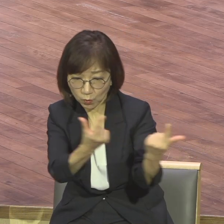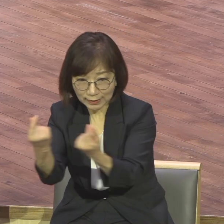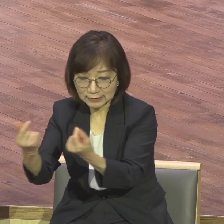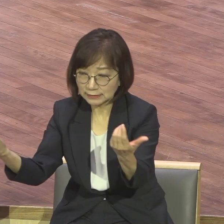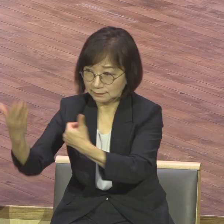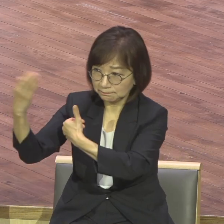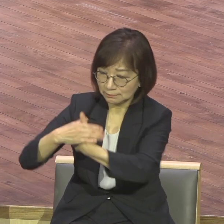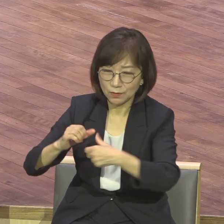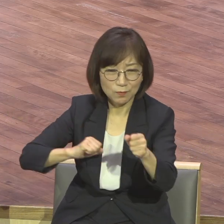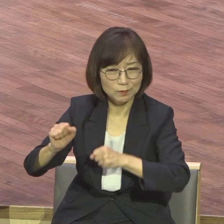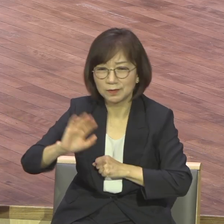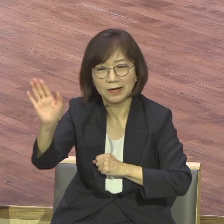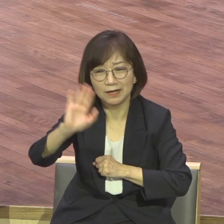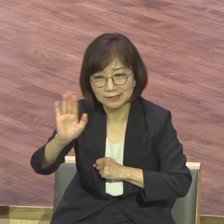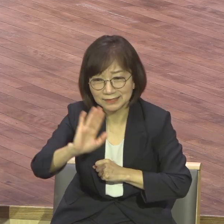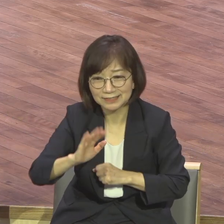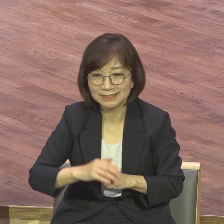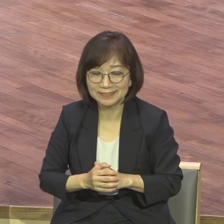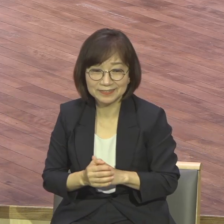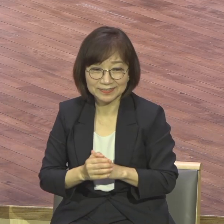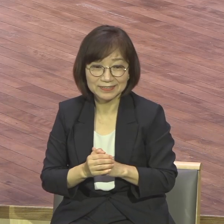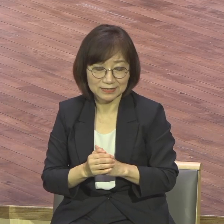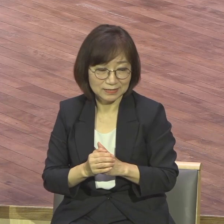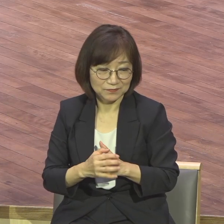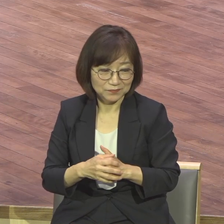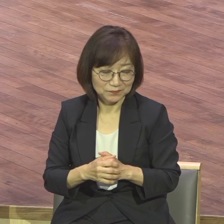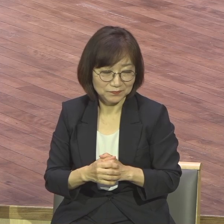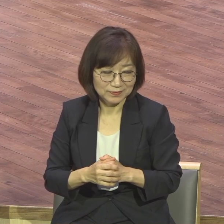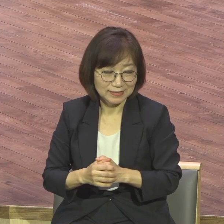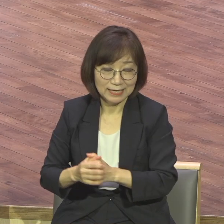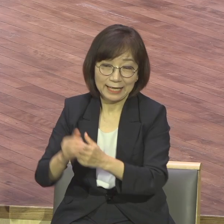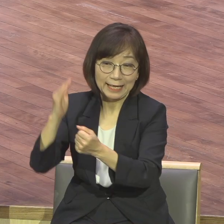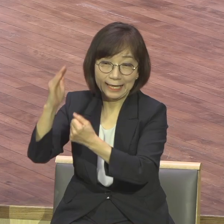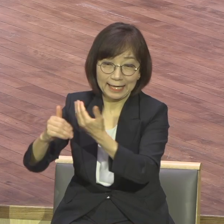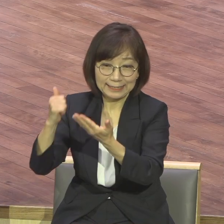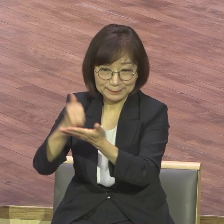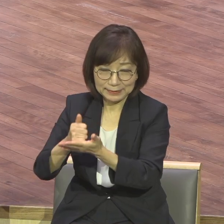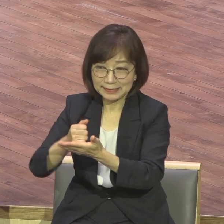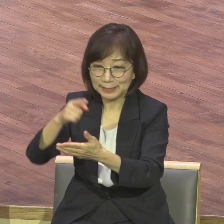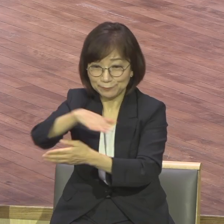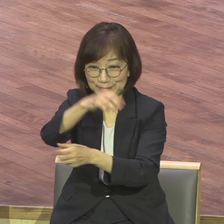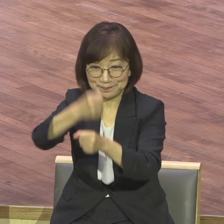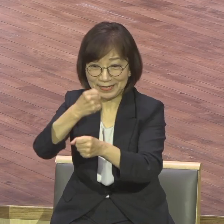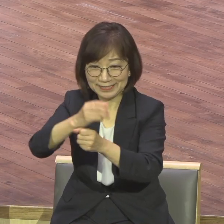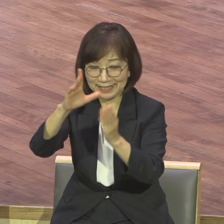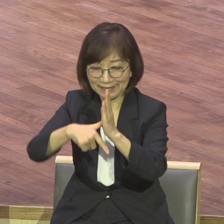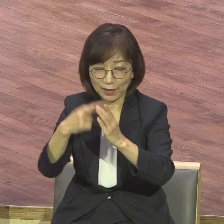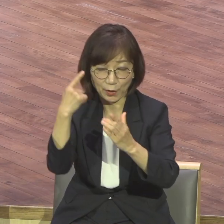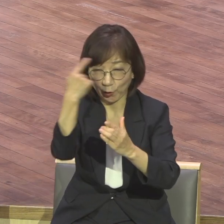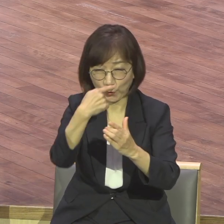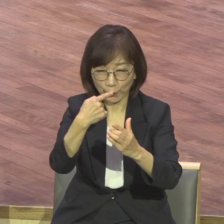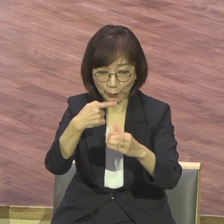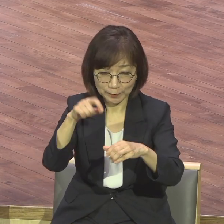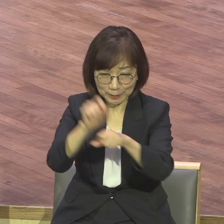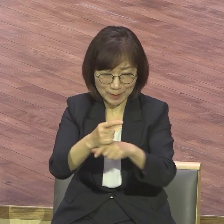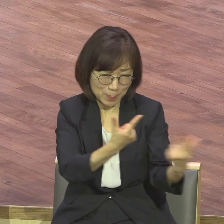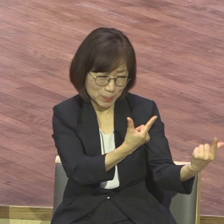하나님께서 우리에게 천편일룰 쪽으로 똑같이 만들지 않았어요 각 사람마다 특성이 있고